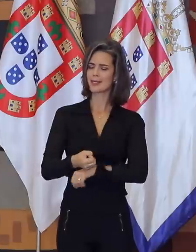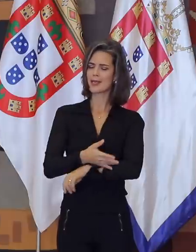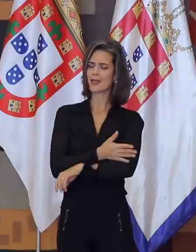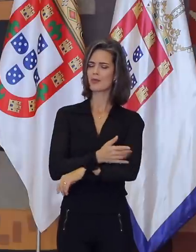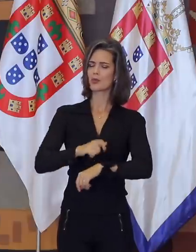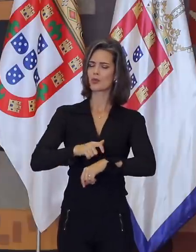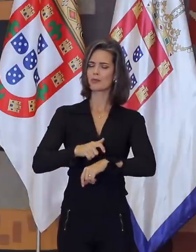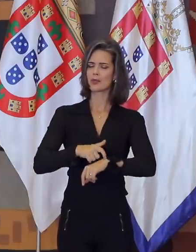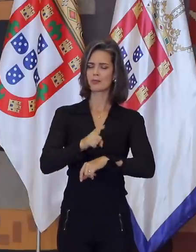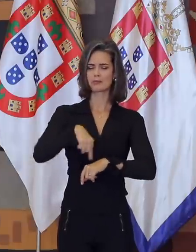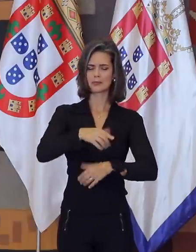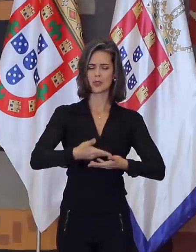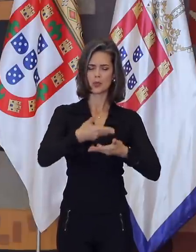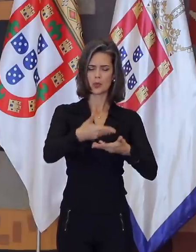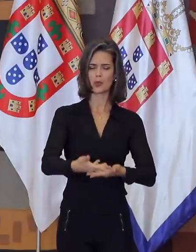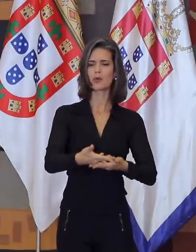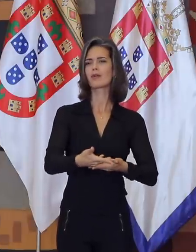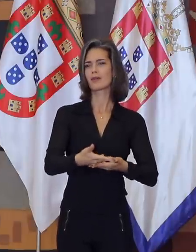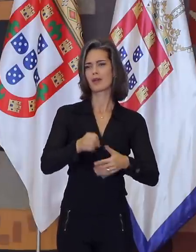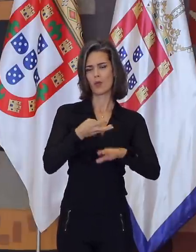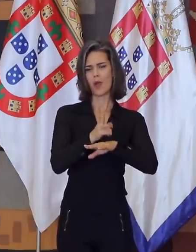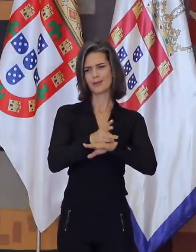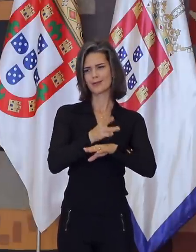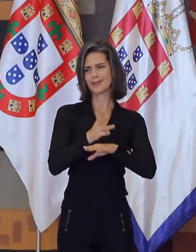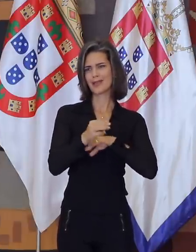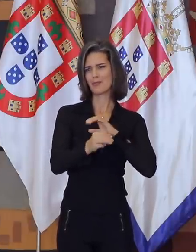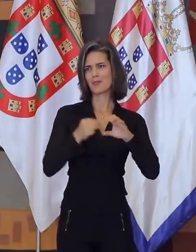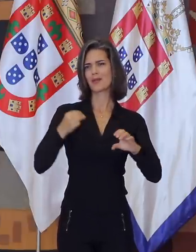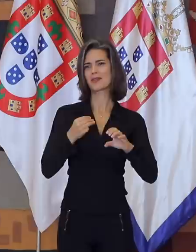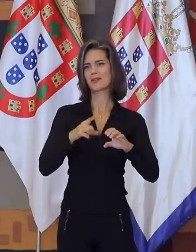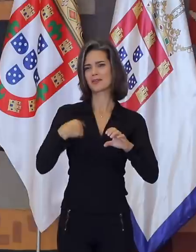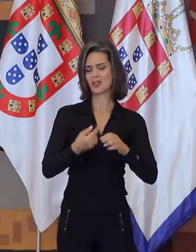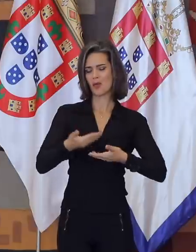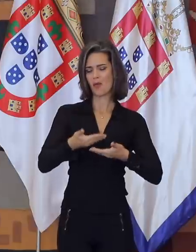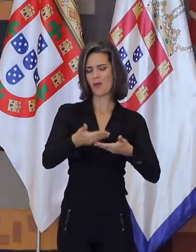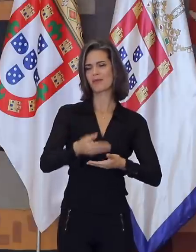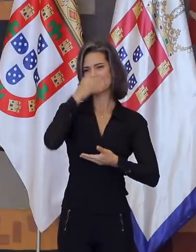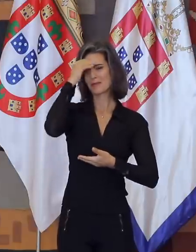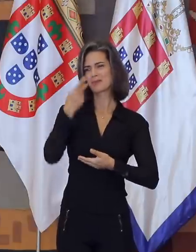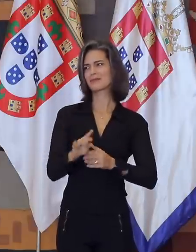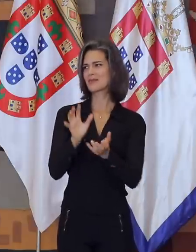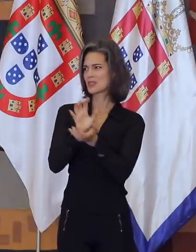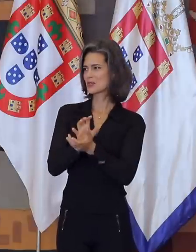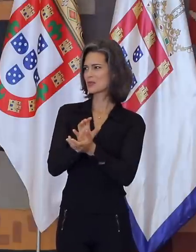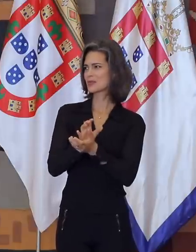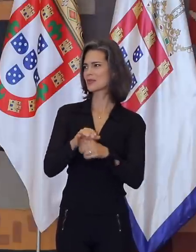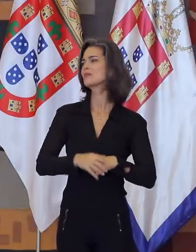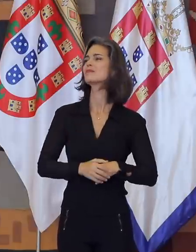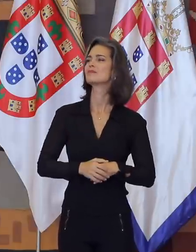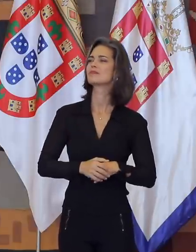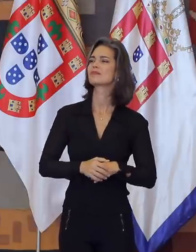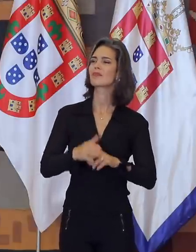senti ao receber, por zap, evidentemente, o convite para ser para a ninfa desta turma, a turma